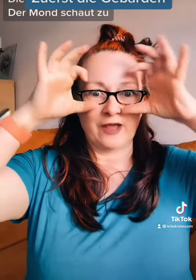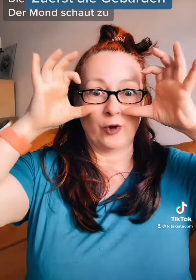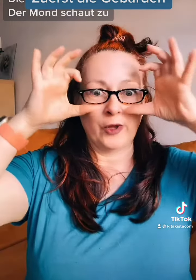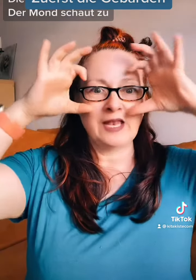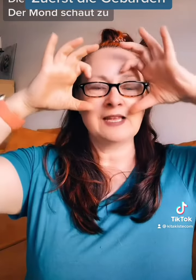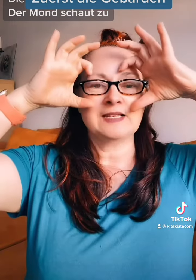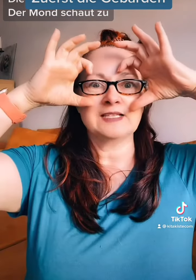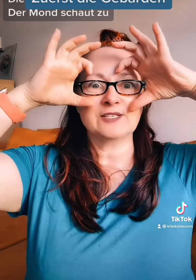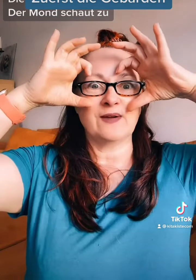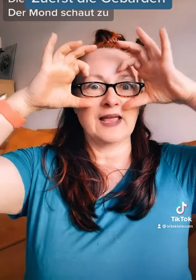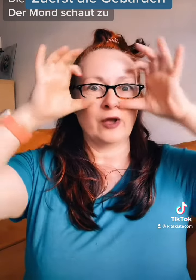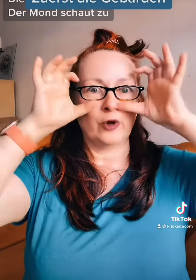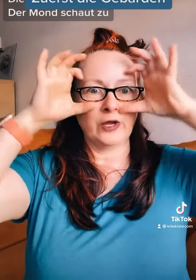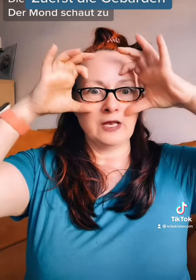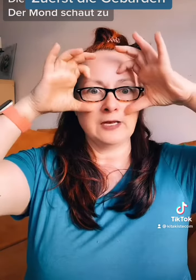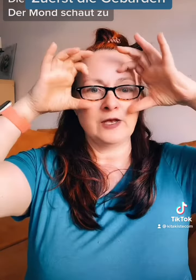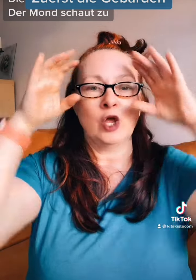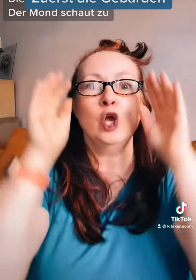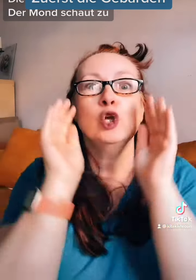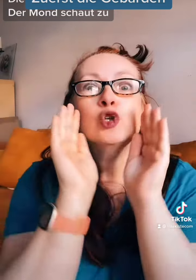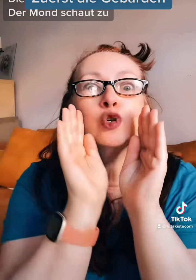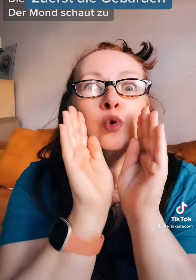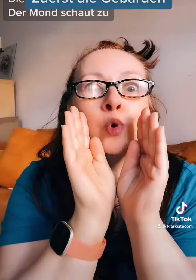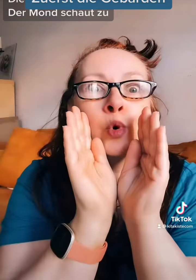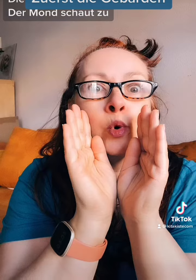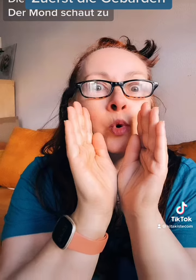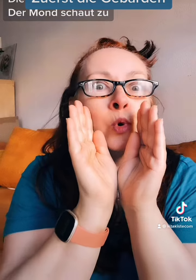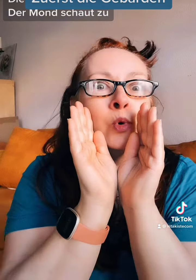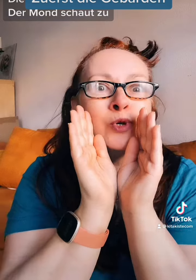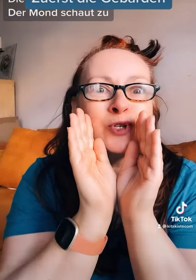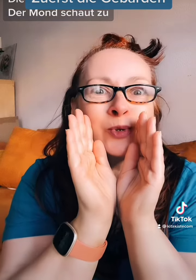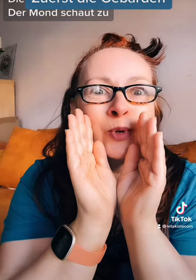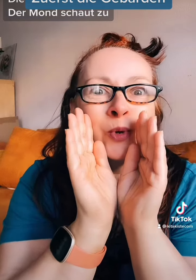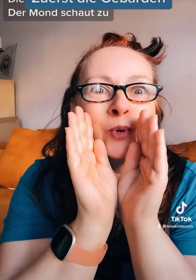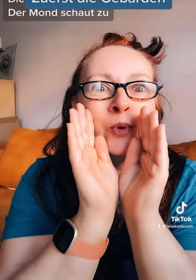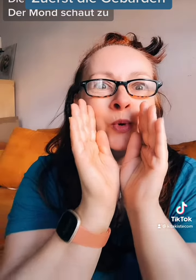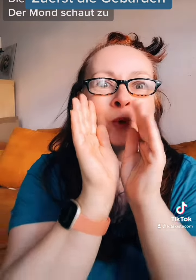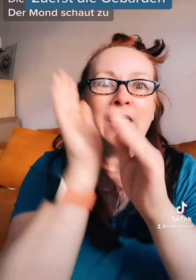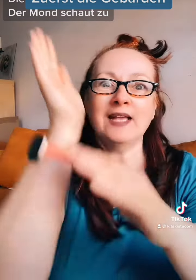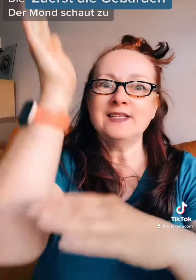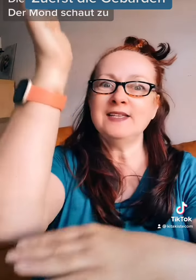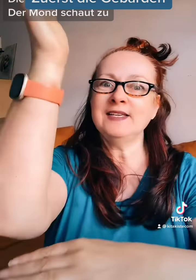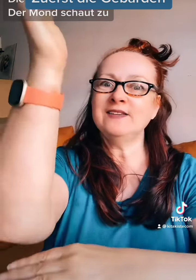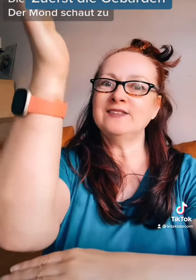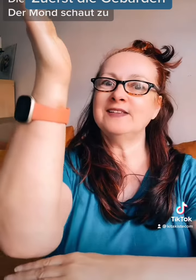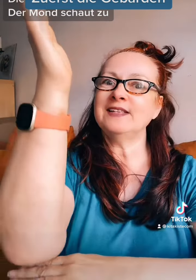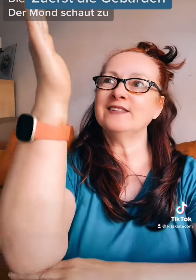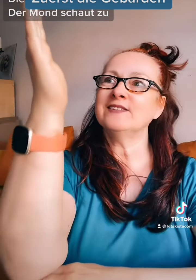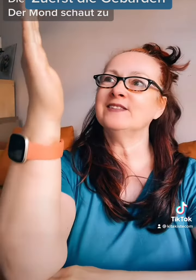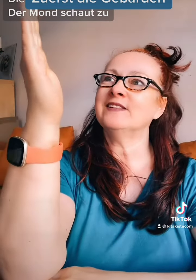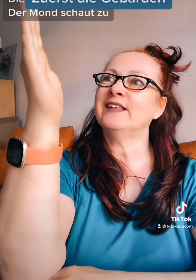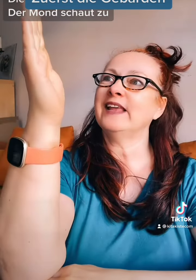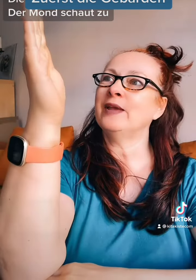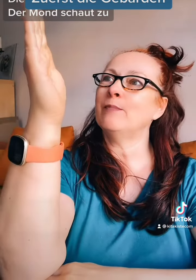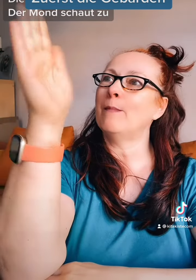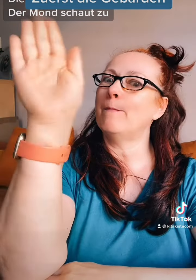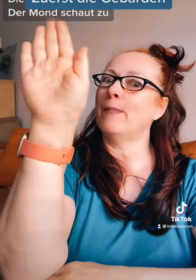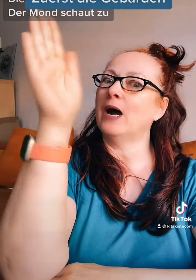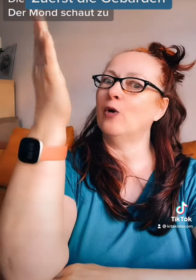Eulen, zwei Eulen, Schuhu, Schuhu, die sitzen im Baum.